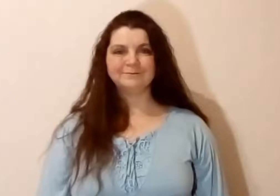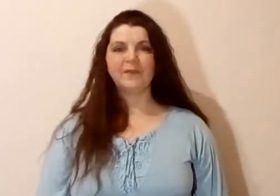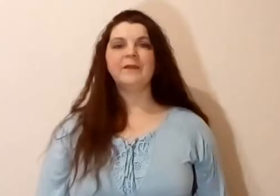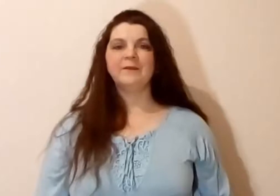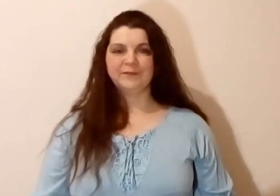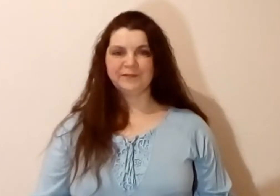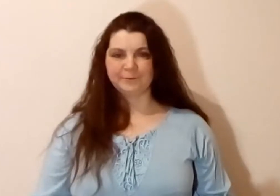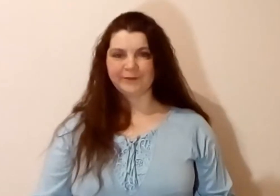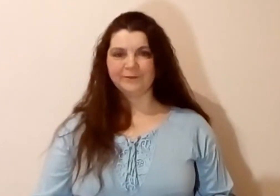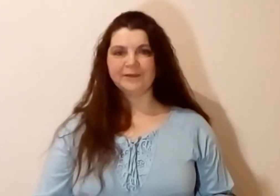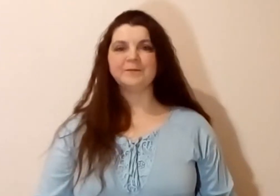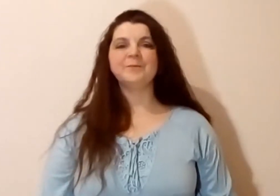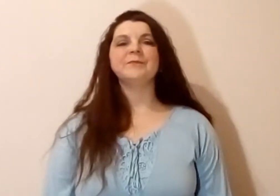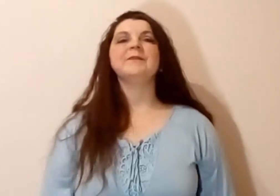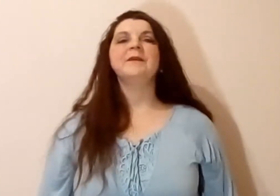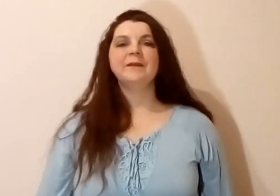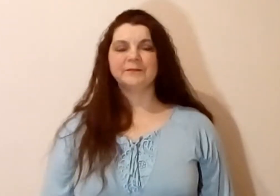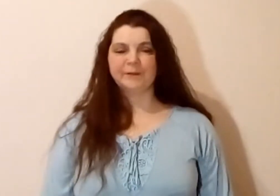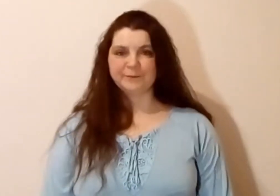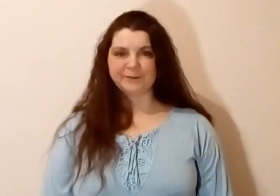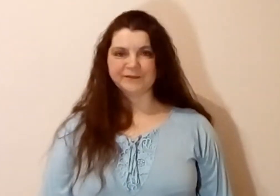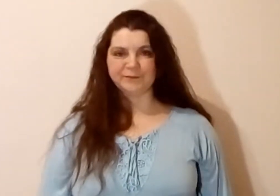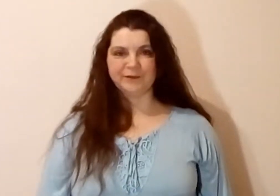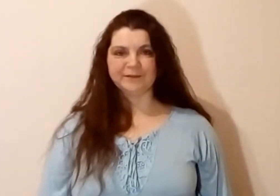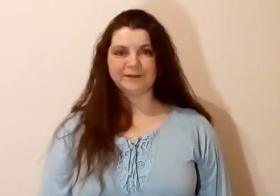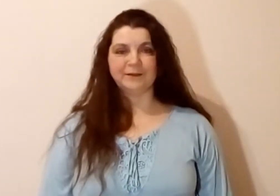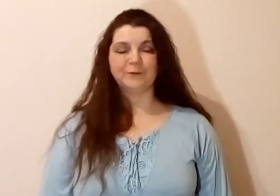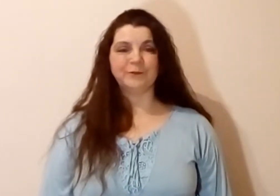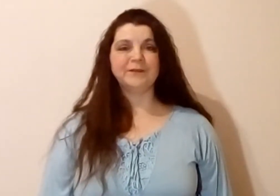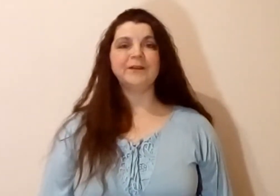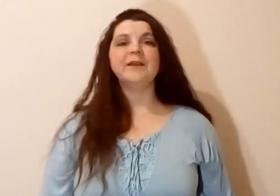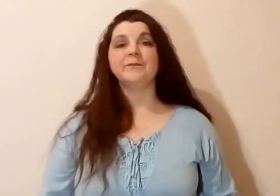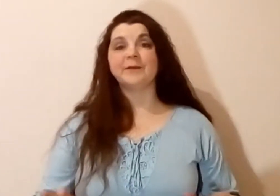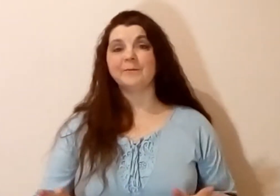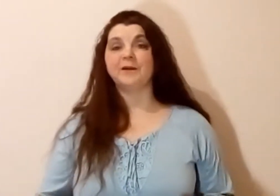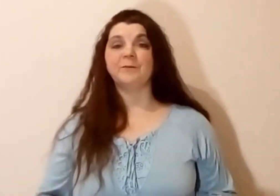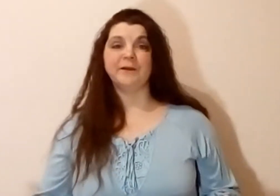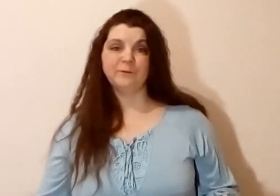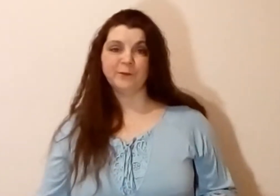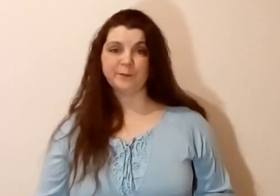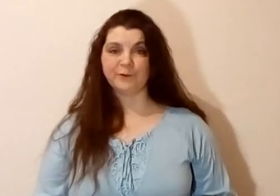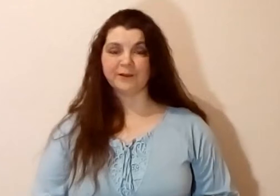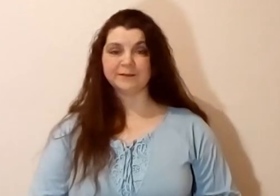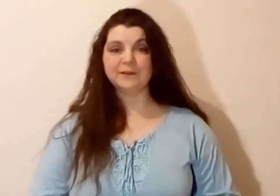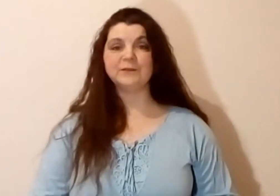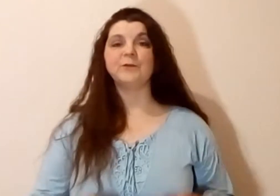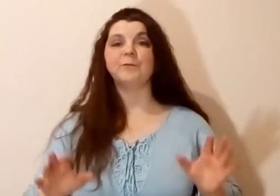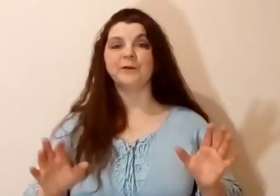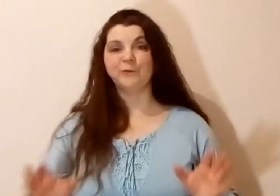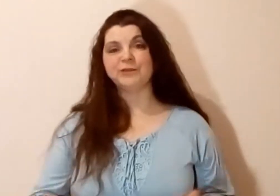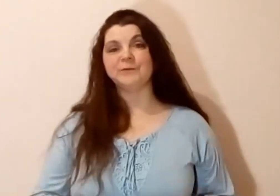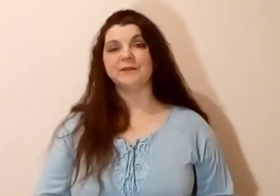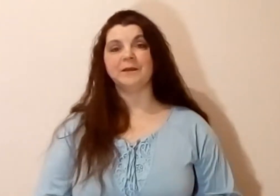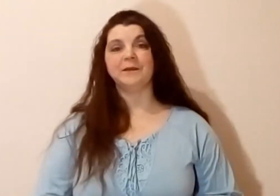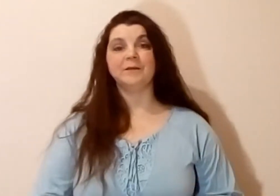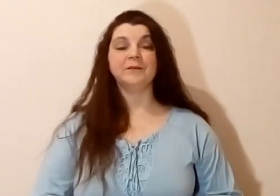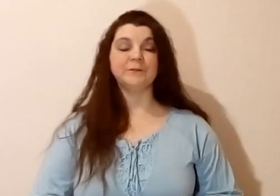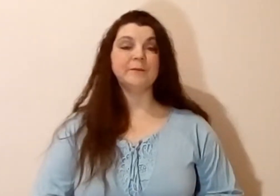Всем привет! С вами по-прежнему Оксана Костина и в рамках марафона по контенту мы учимся с вами